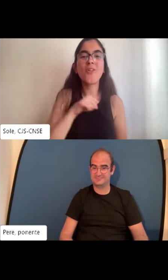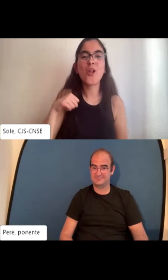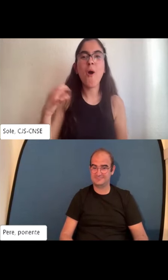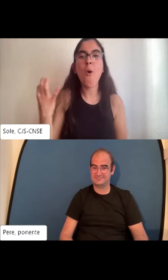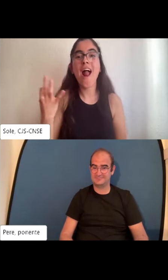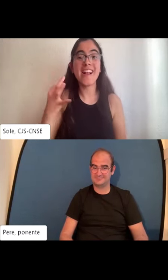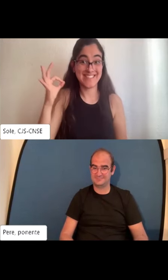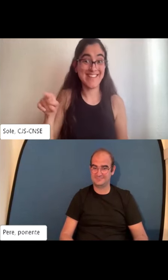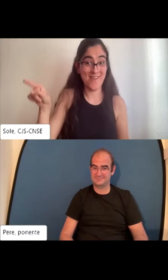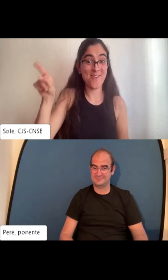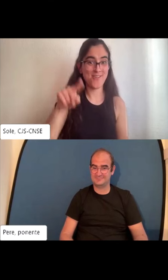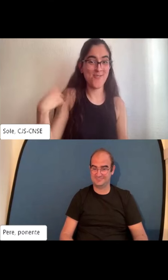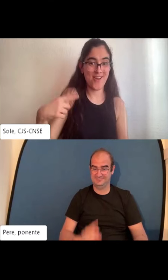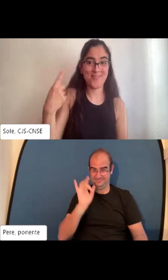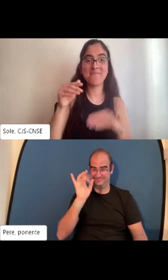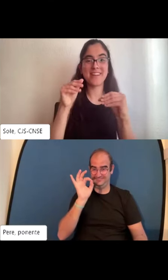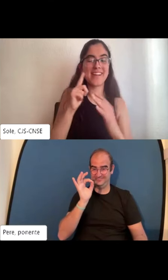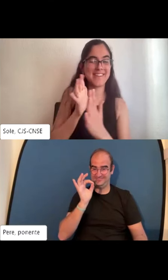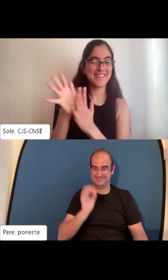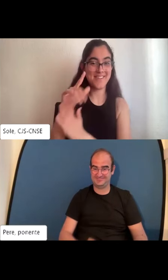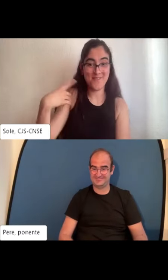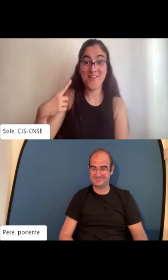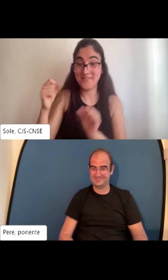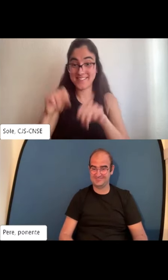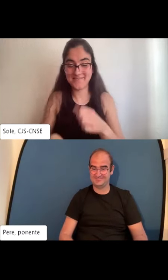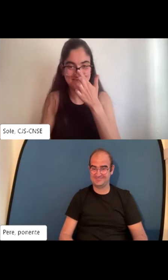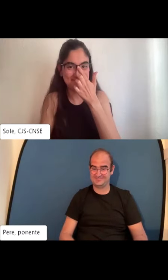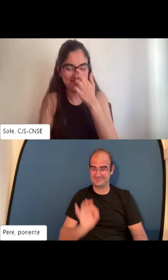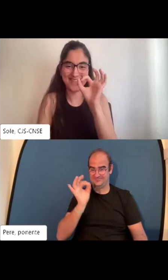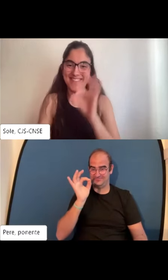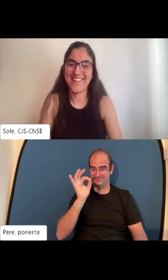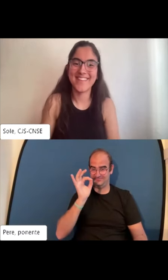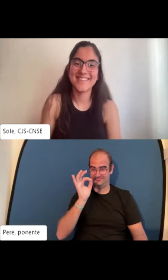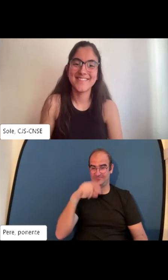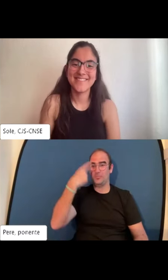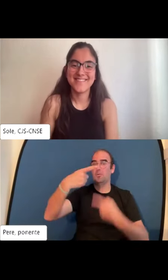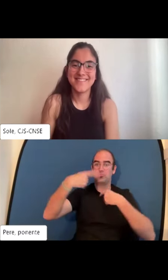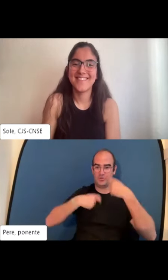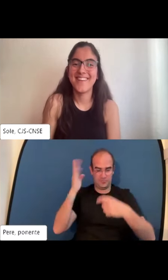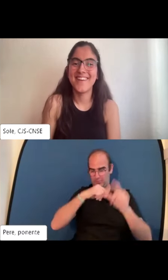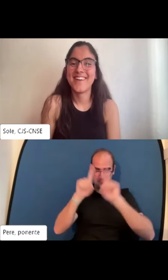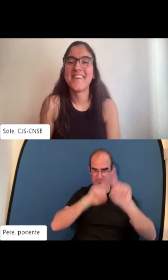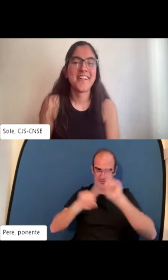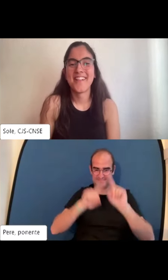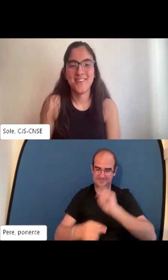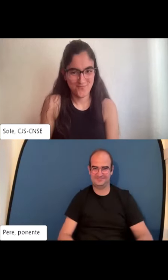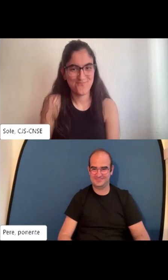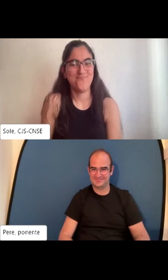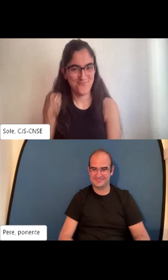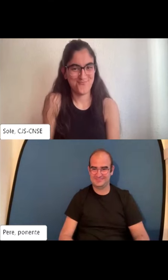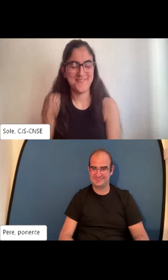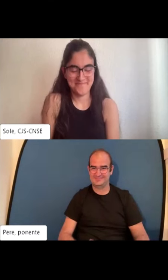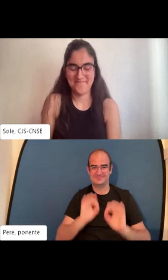Seguro que las personas que nos están viendo les interesa esto y luego nos harán preguntas. Sí,